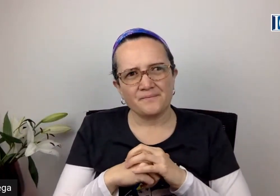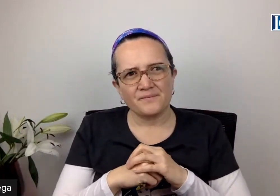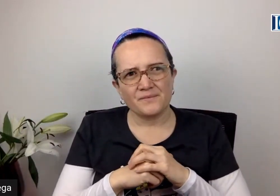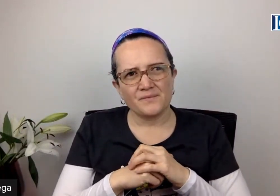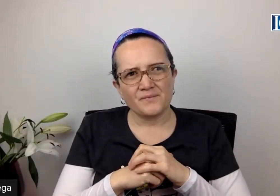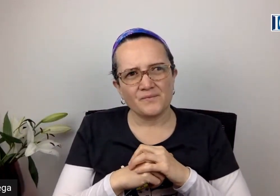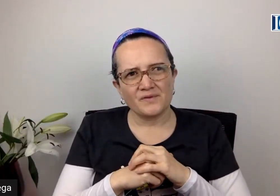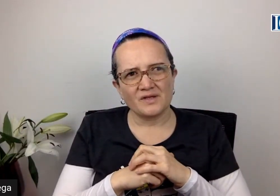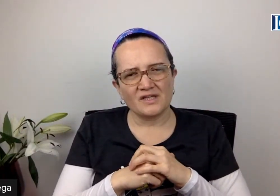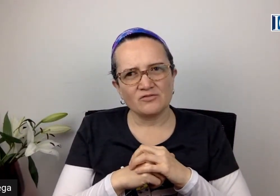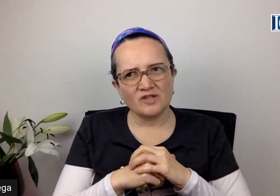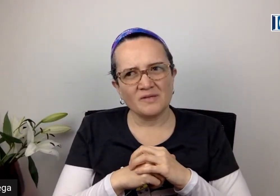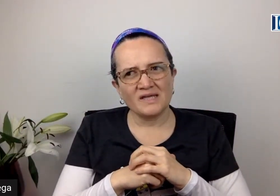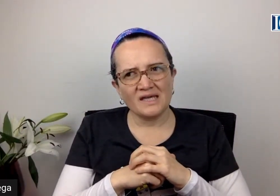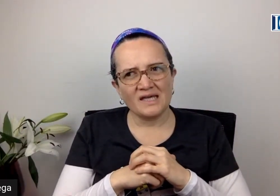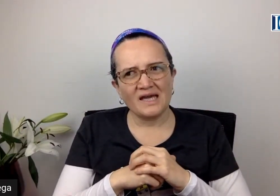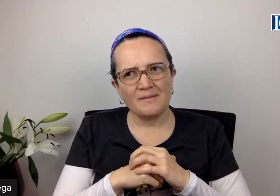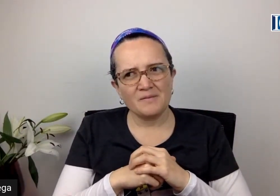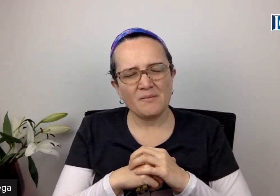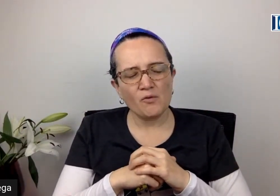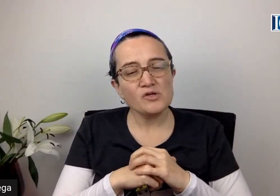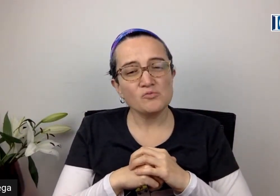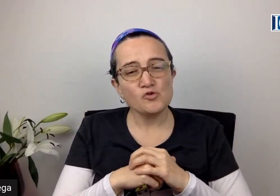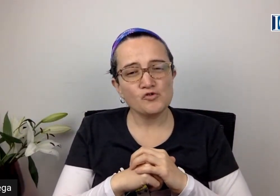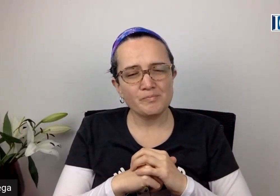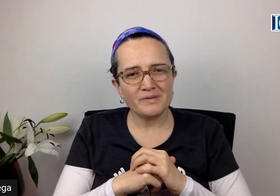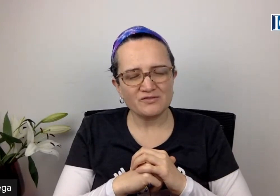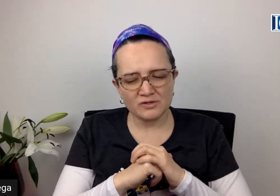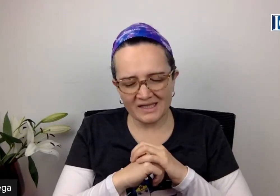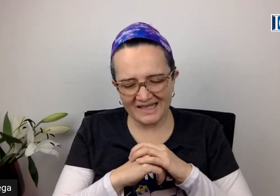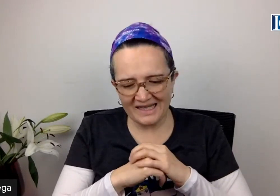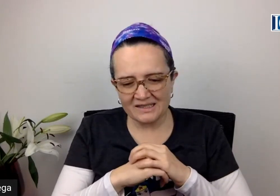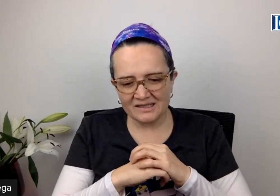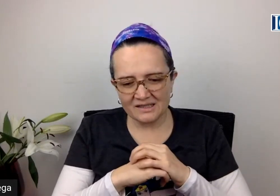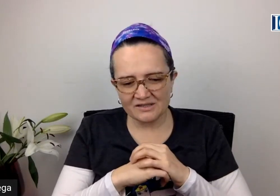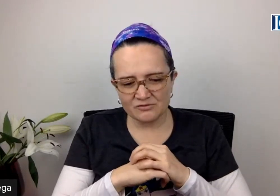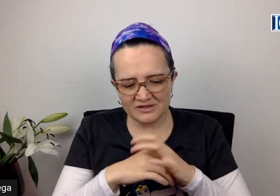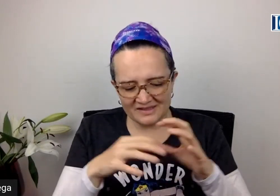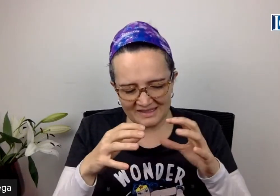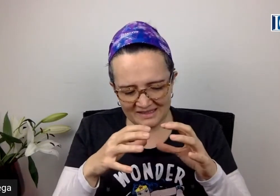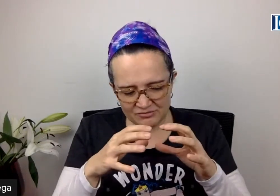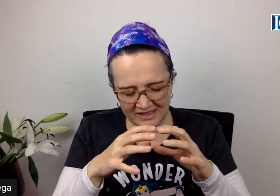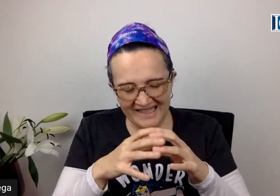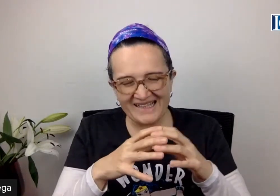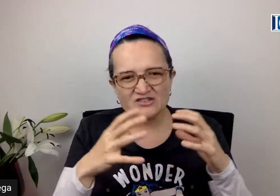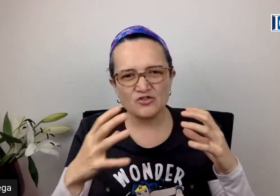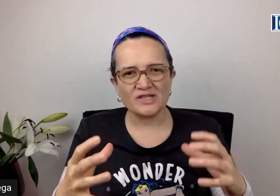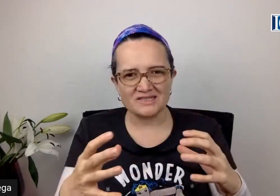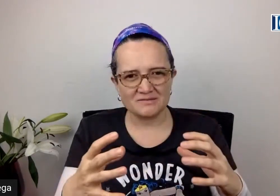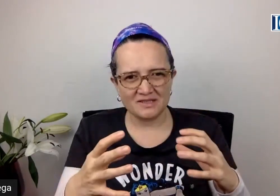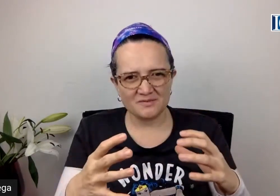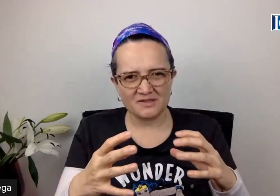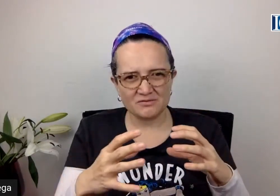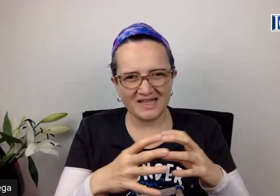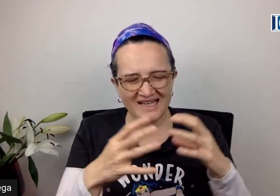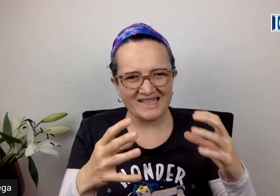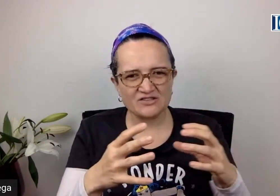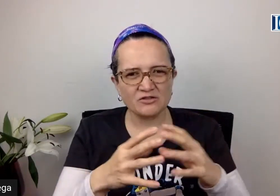Ahora, es un tema que a mí me ha movido mucho y es una de las razones, más bien, es una gran razón